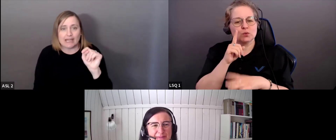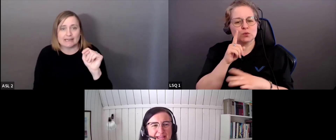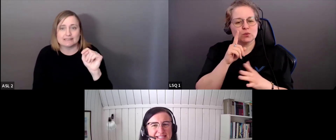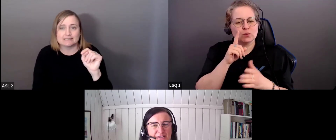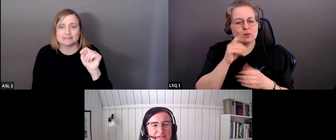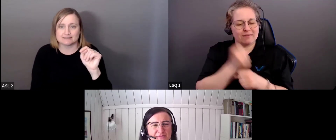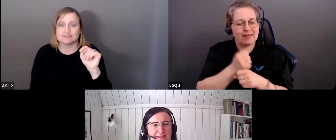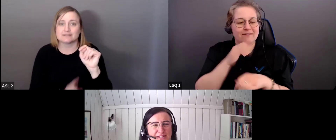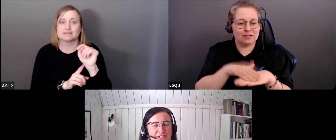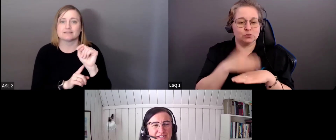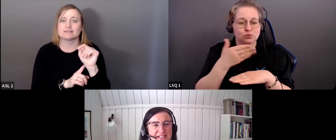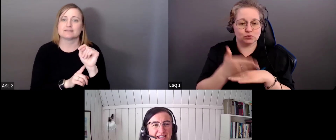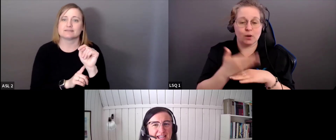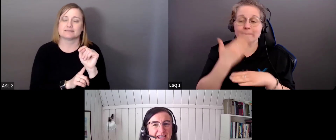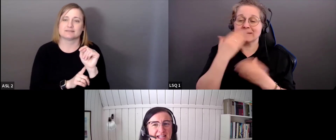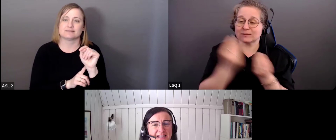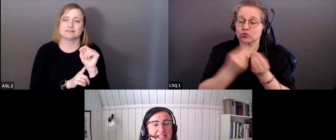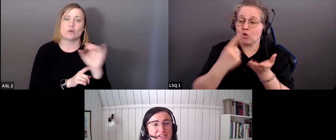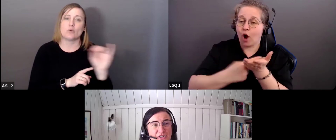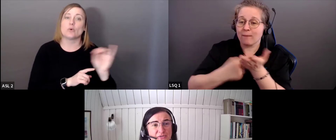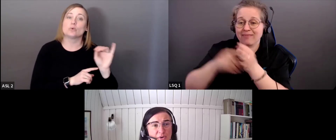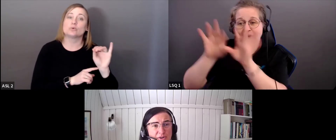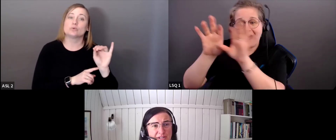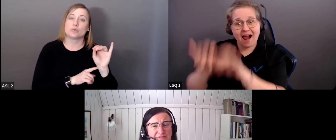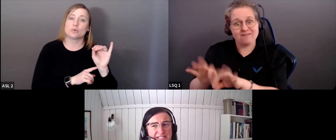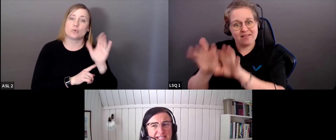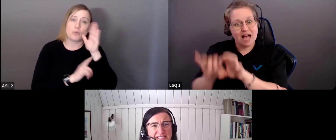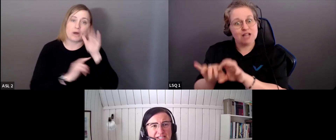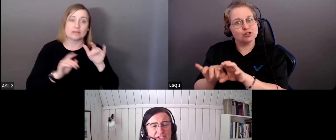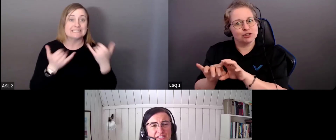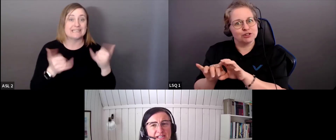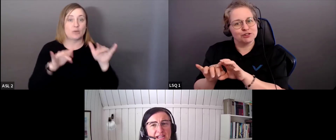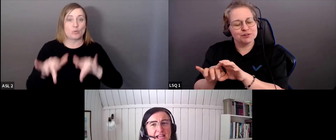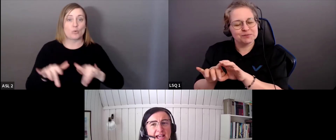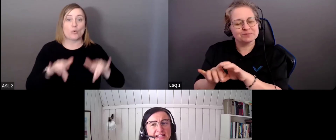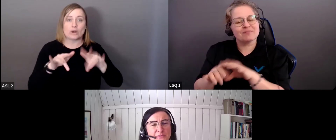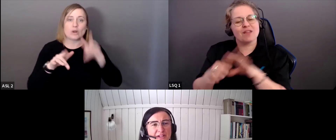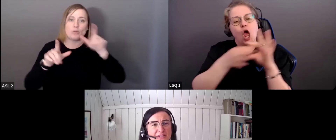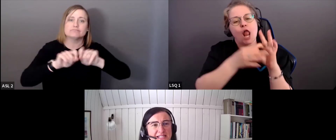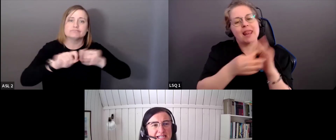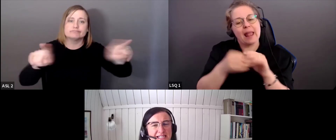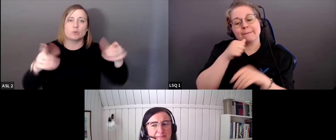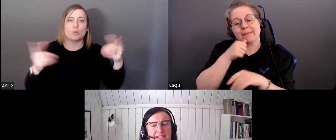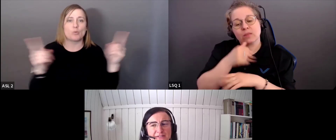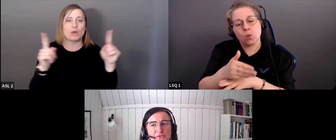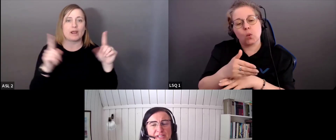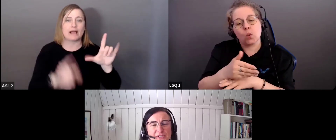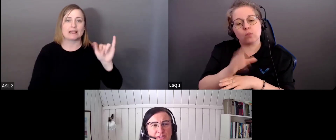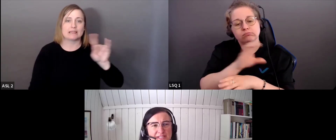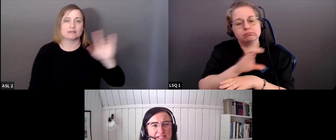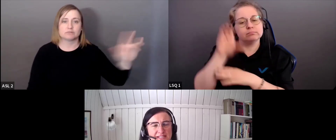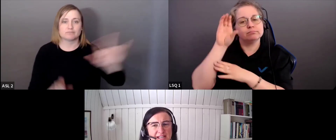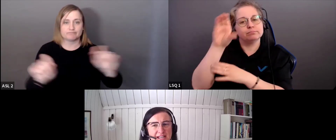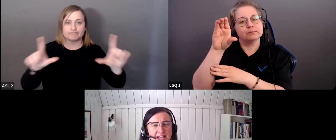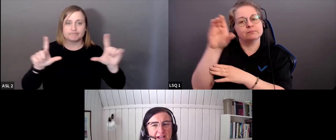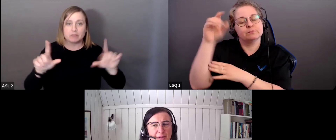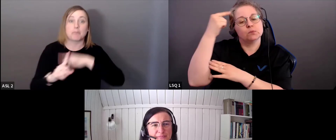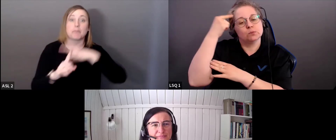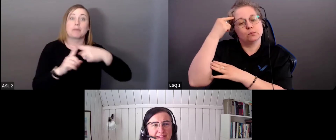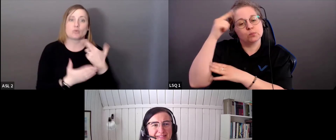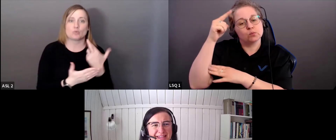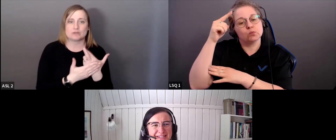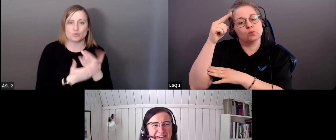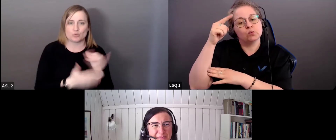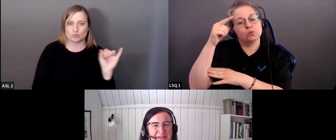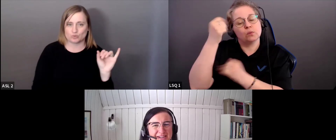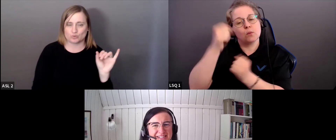Merci de vos commentaires dans le clavardage. Il va y avoir un lien pour la séance d'aujourd'hui que nous vous enverrons,